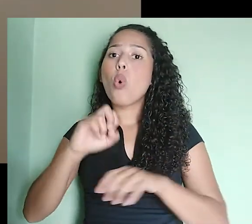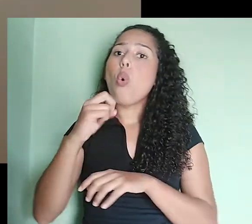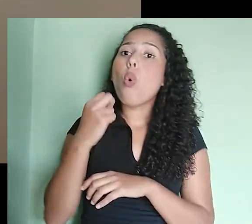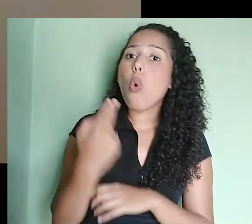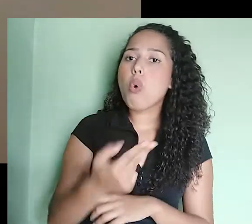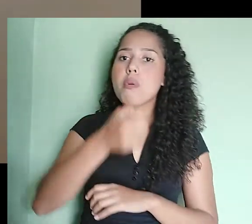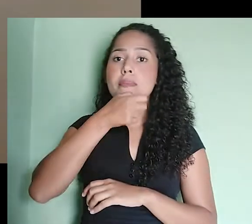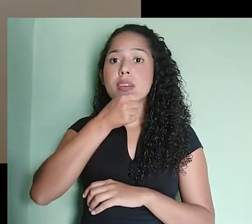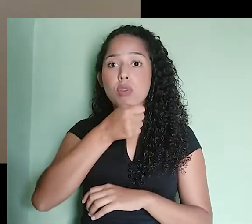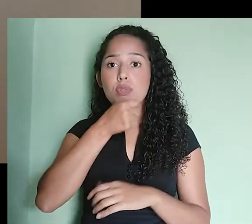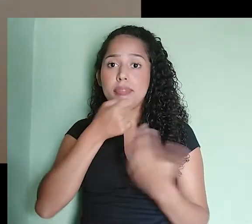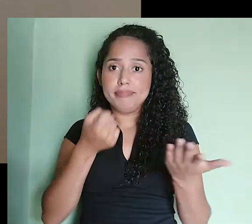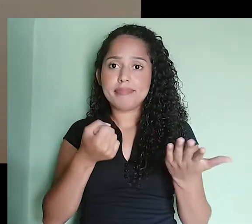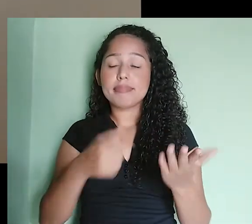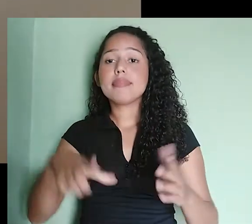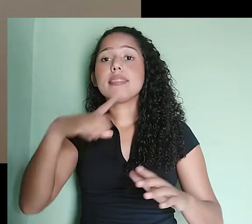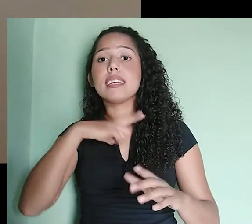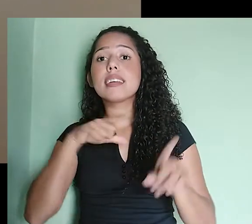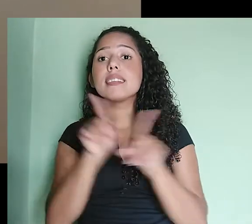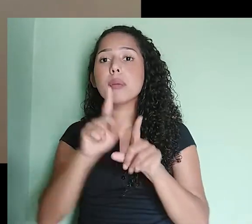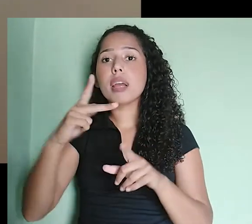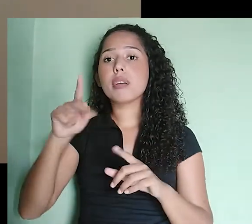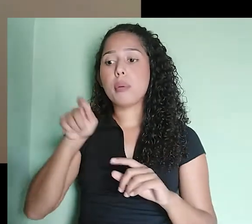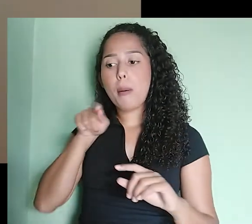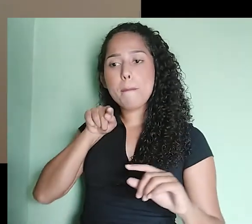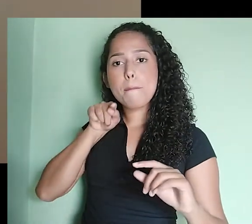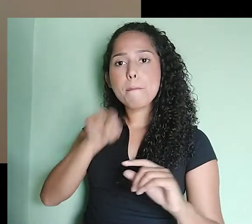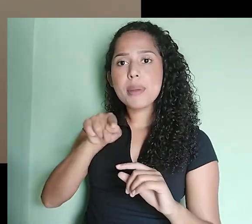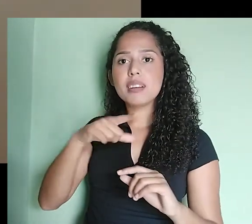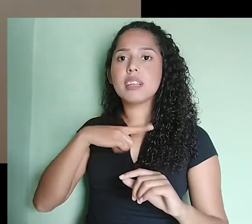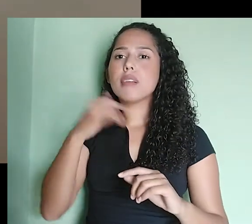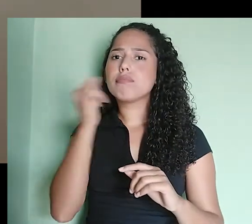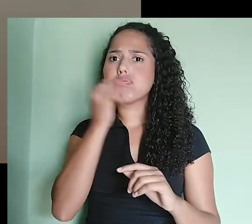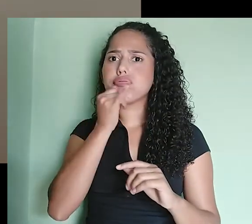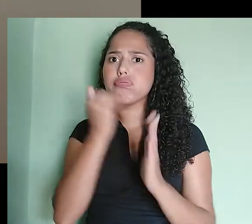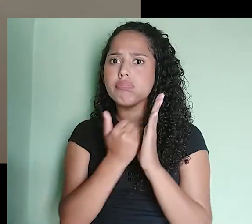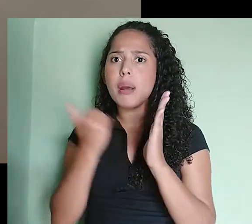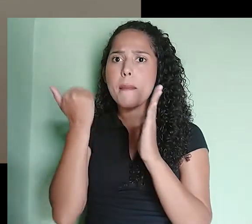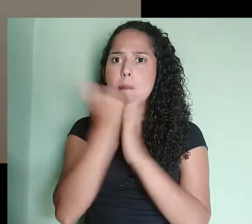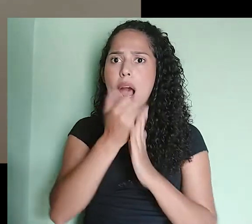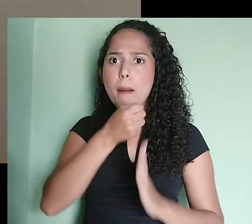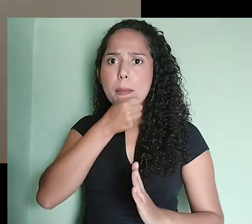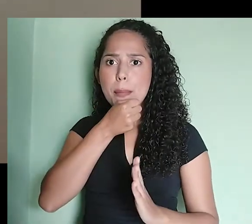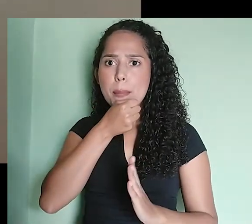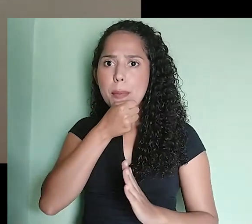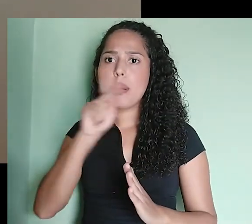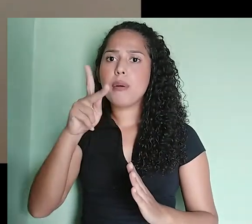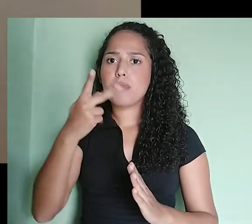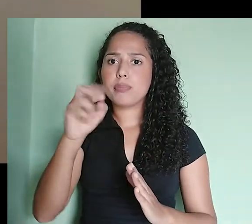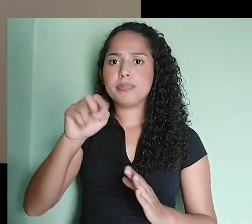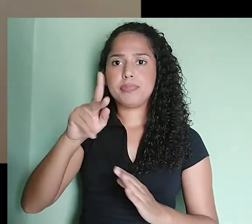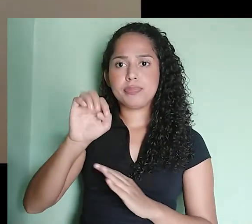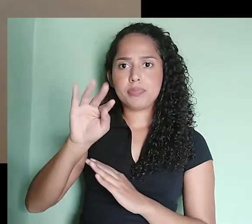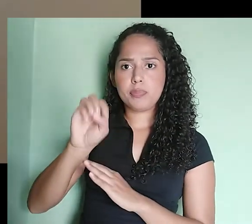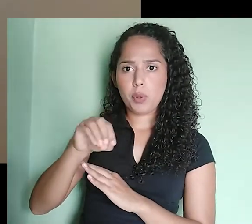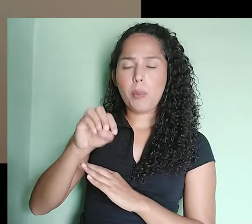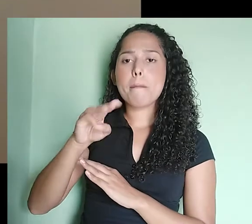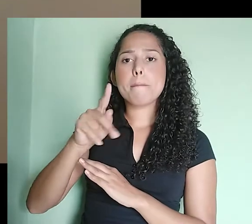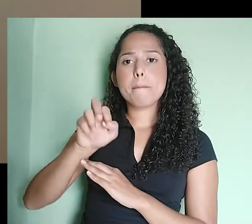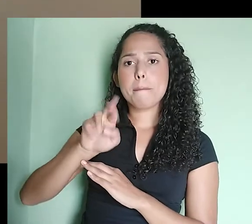microfone. Ela tem o Phantom Power para alimentar aqueles microfones condensadores. Ela tem uma saída de fone, um botão para regular o volume